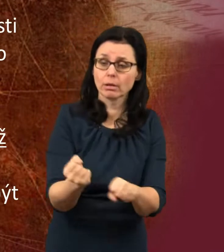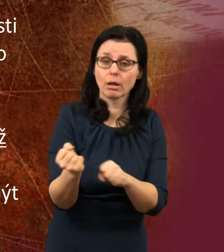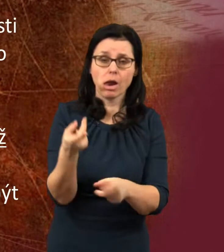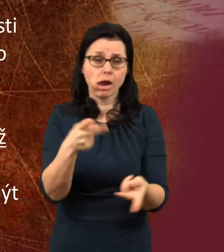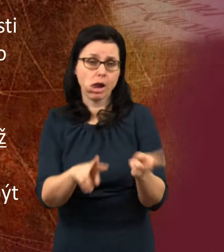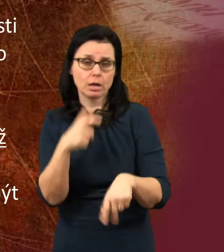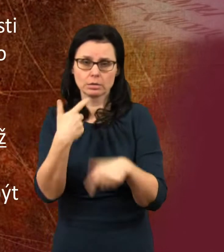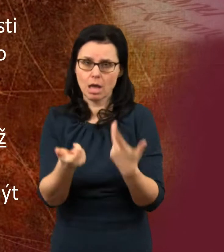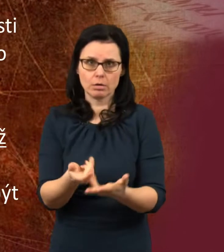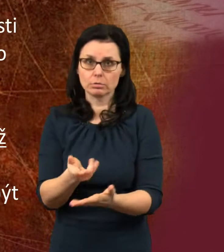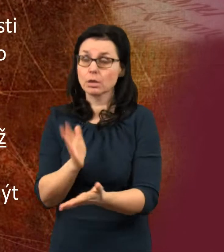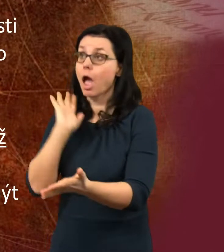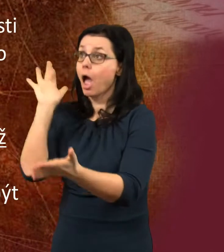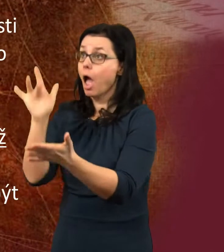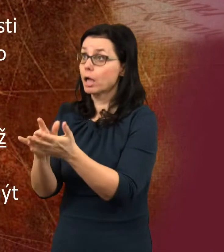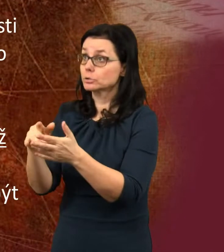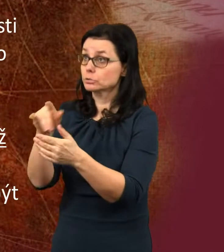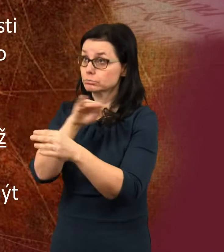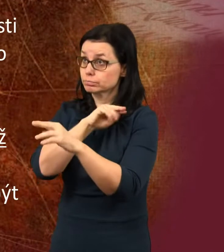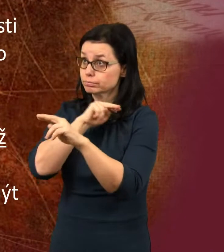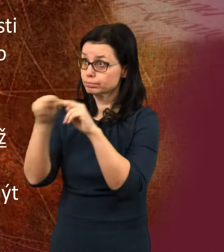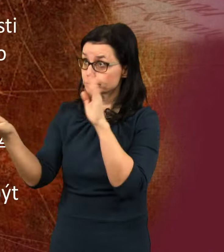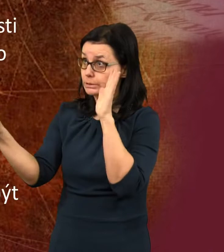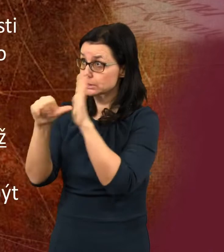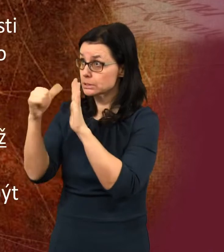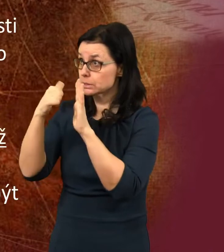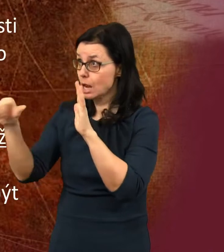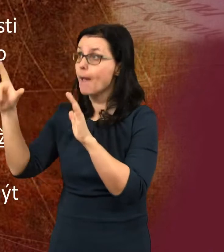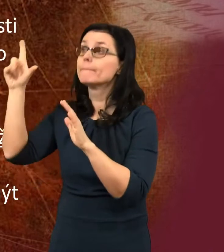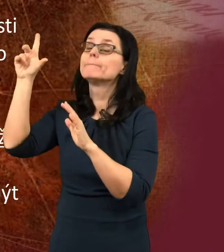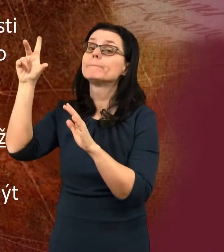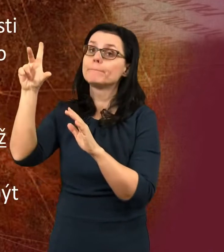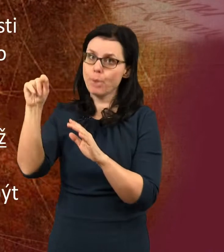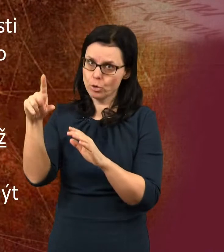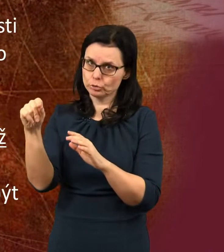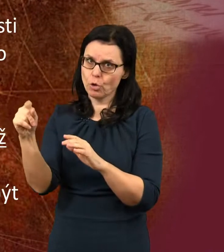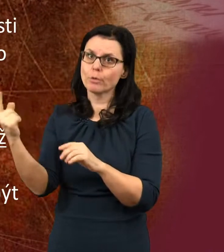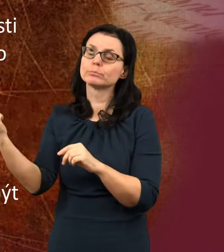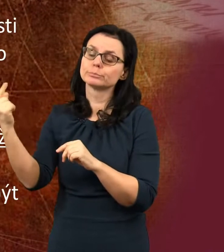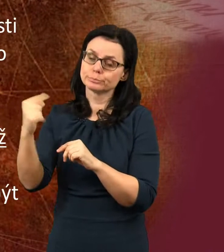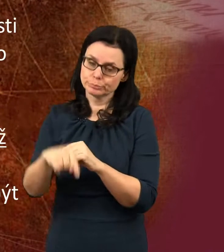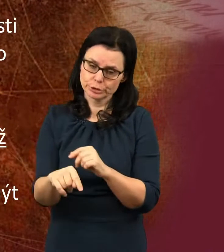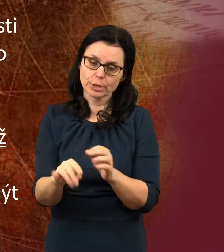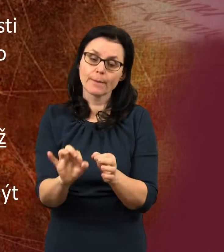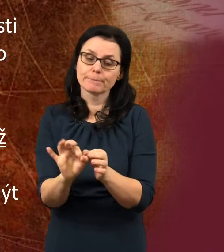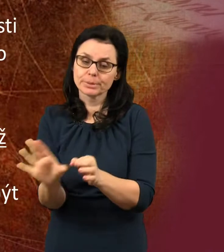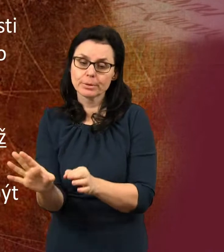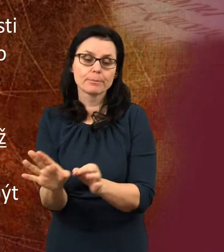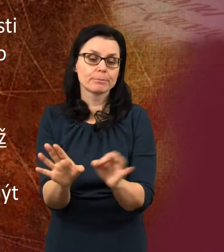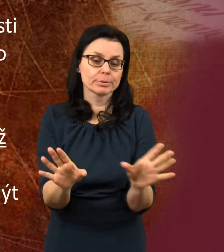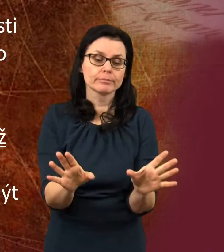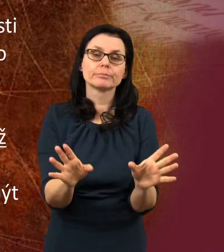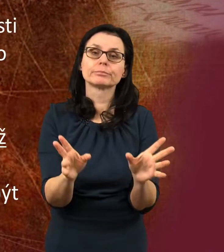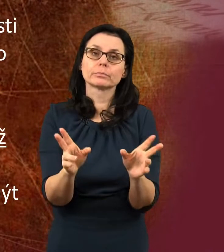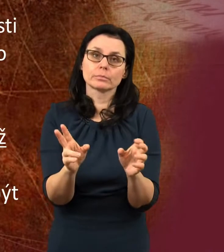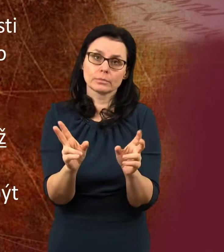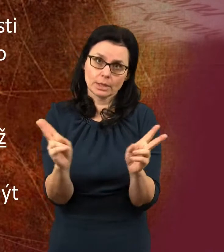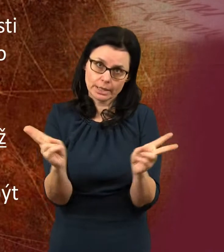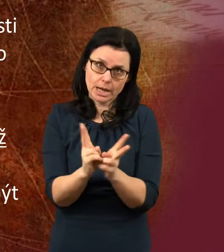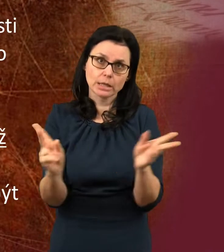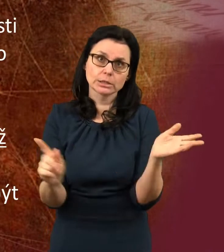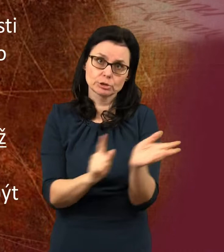se nedovrší těch tisíc let. Potom musí být ještě na krátký čas